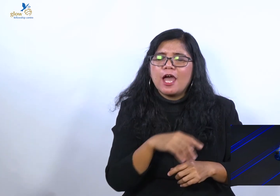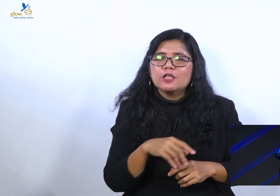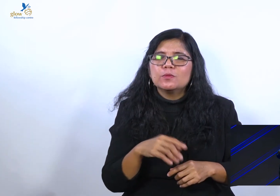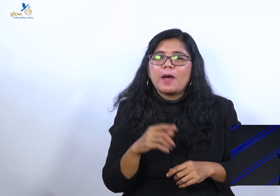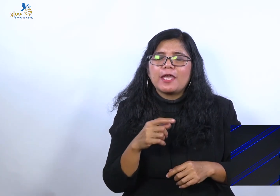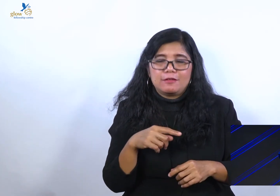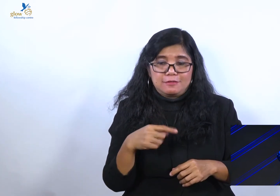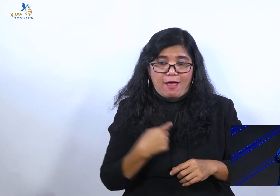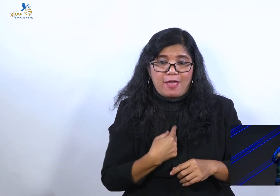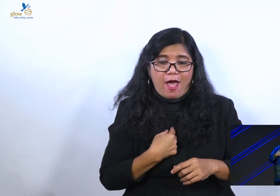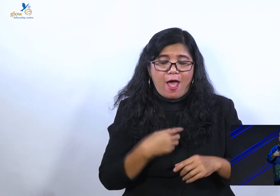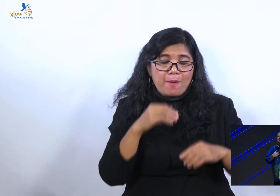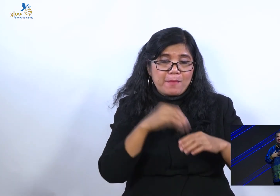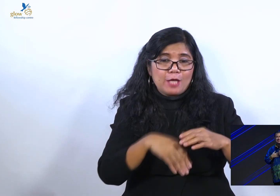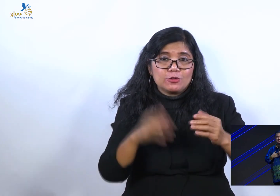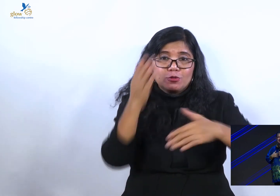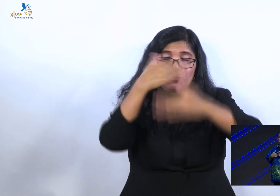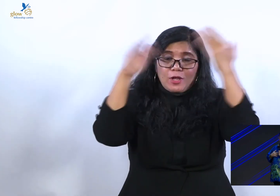Karena takut karma.